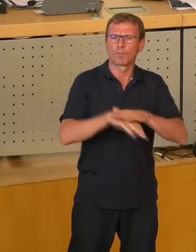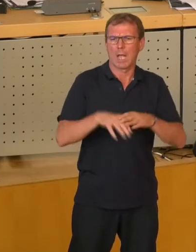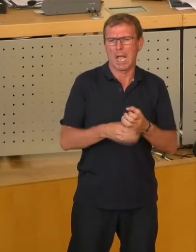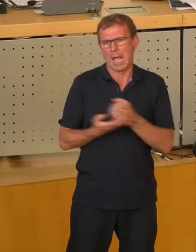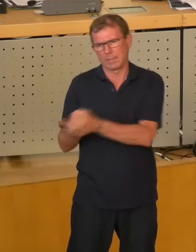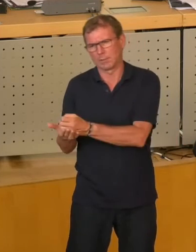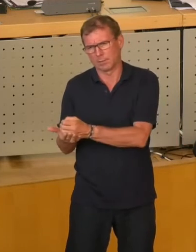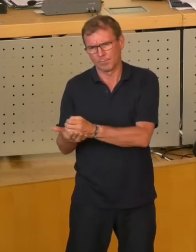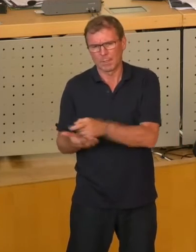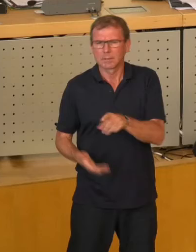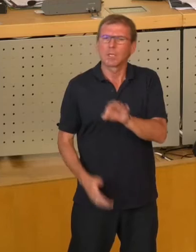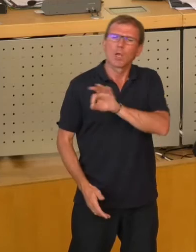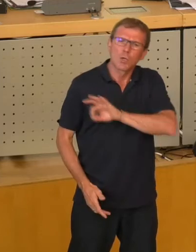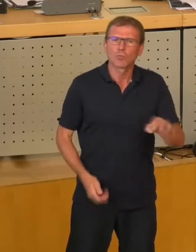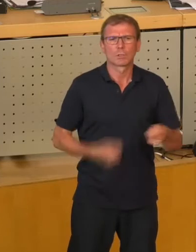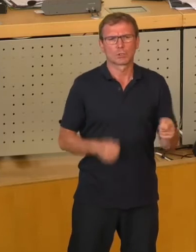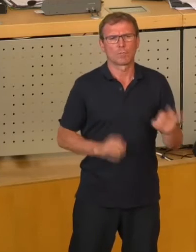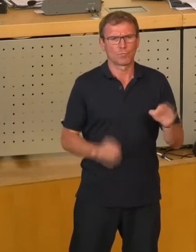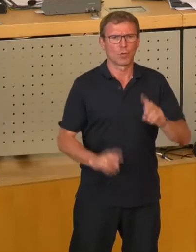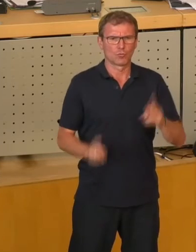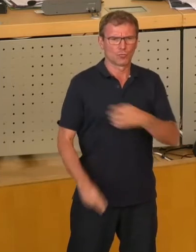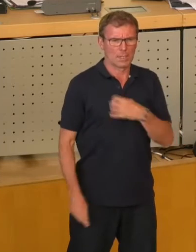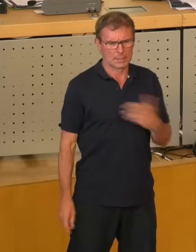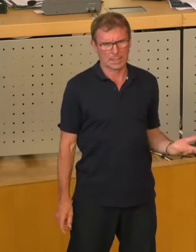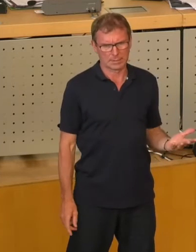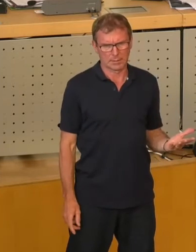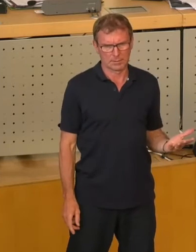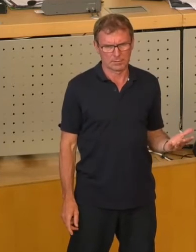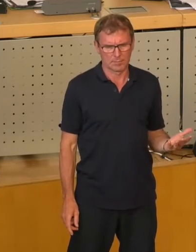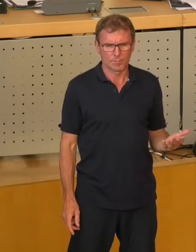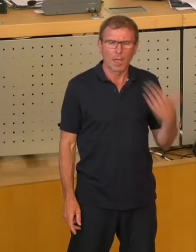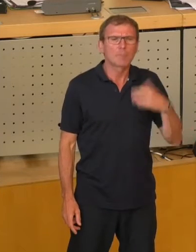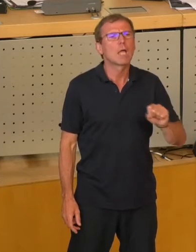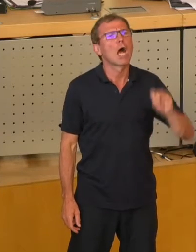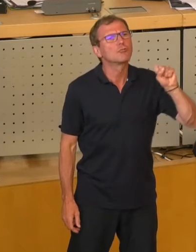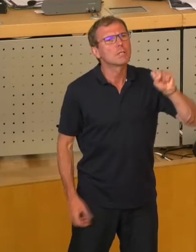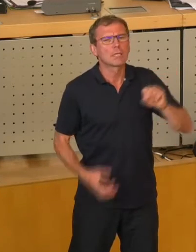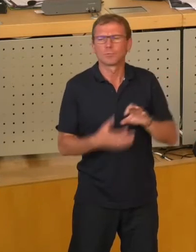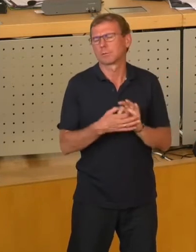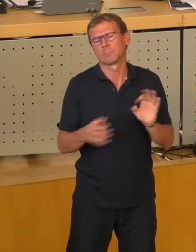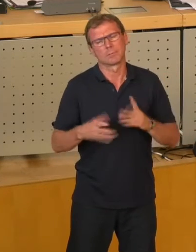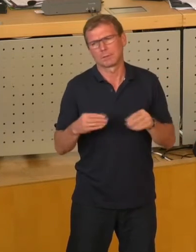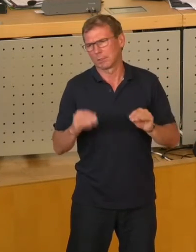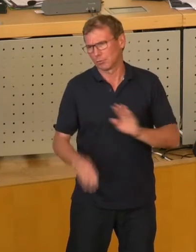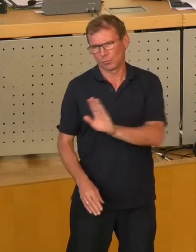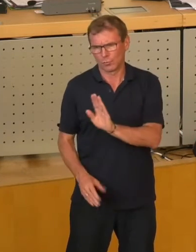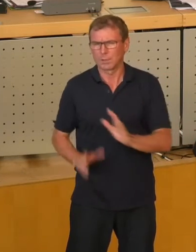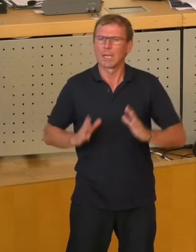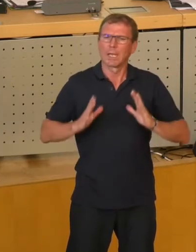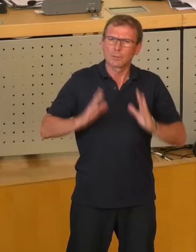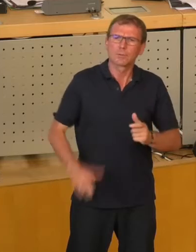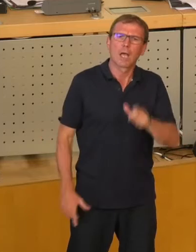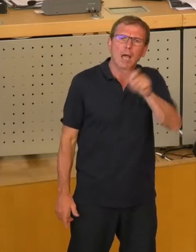ist auch ein gutes Geschäft für die Stadt Dresden. Das hat mit Sozialismus gar nichts zu tun. Das ist einfach gesunder